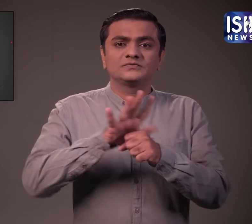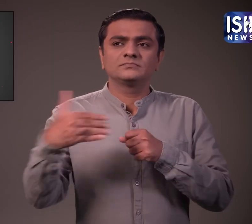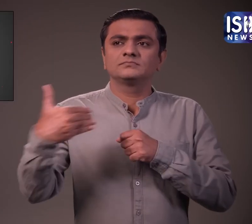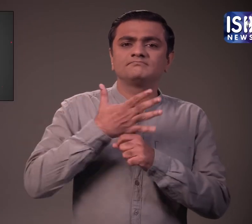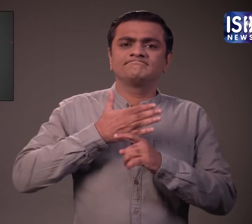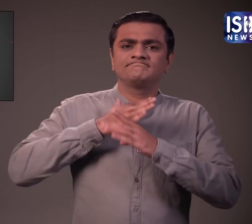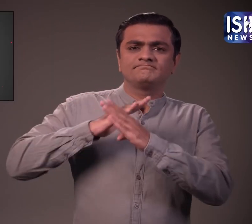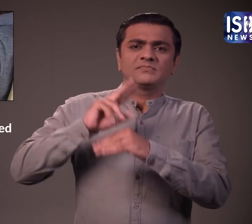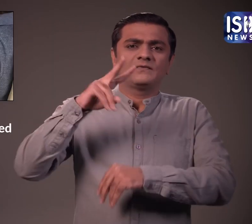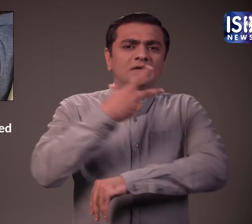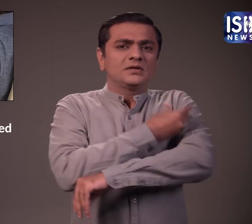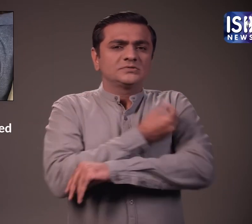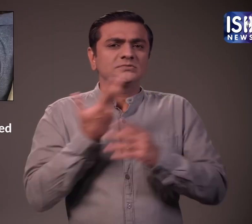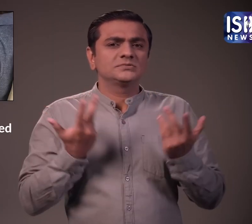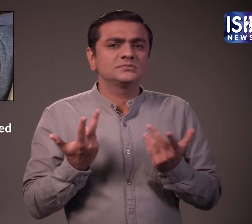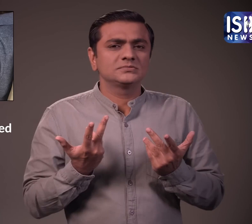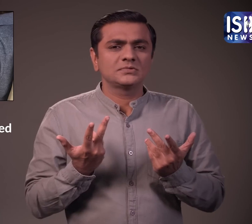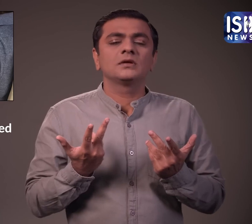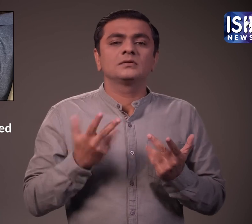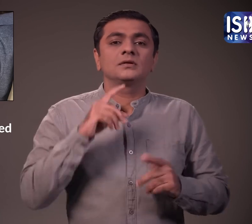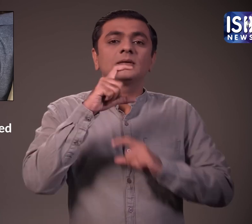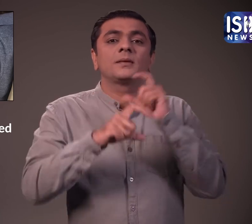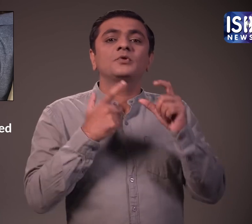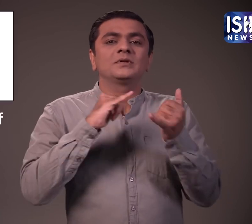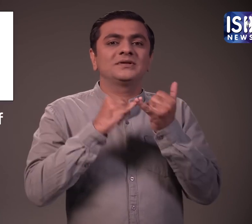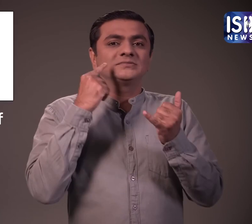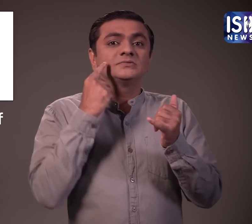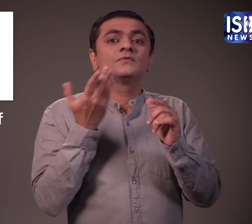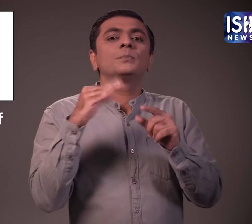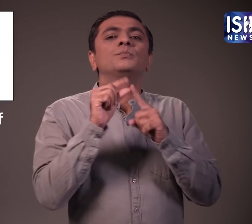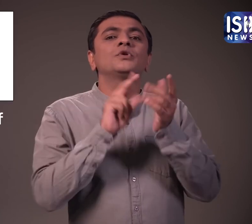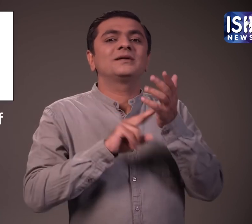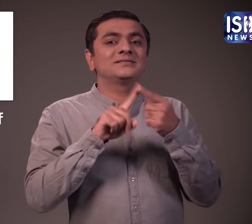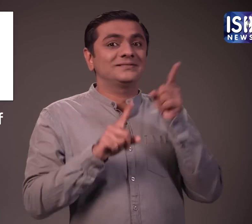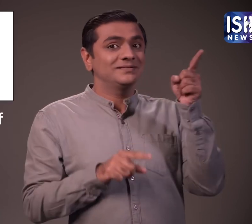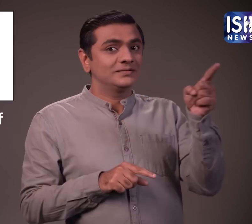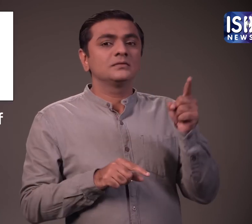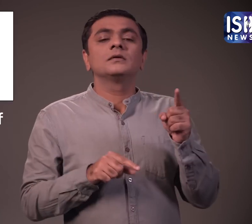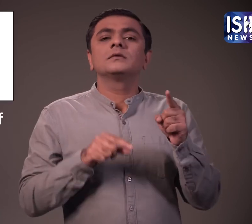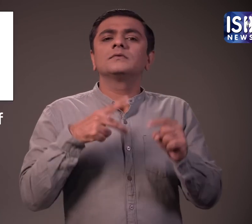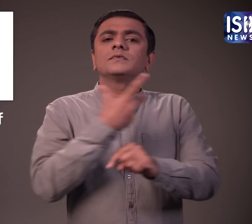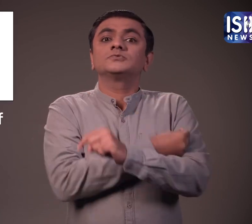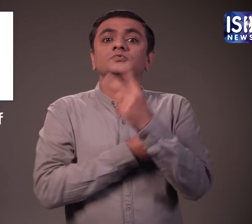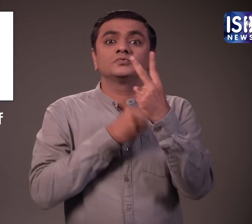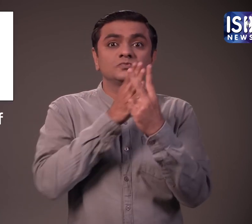पूने के सिरम इंस्टिजूट अफ इंडिया ने कोवी शील्ड और कोववैक्स नाम से